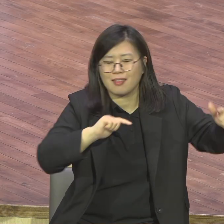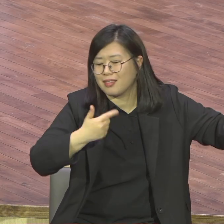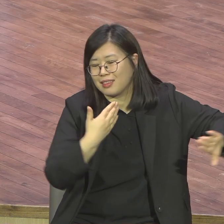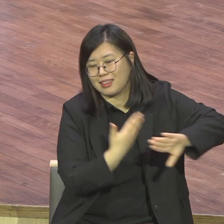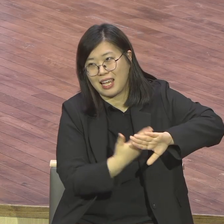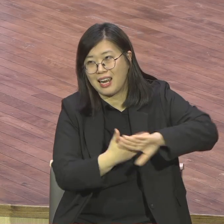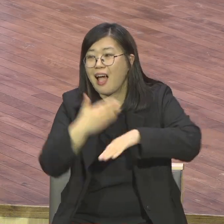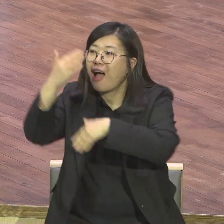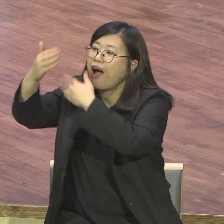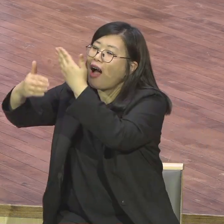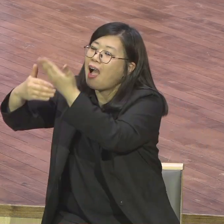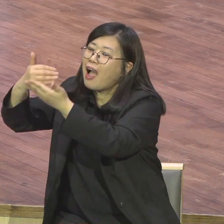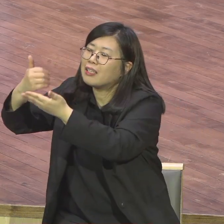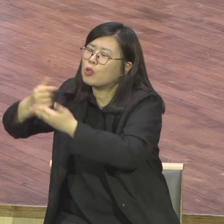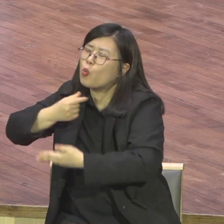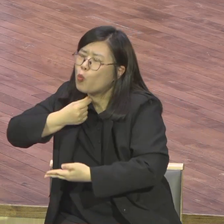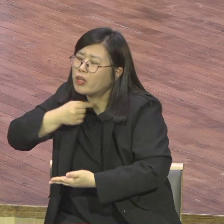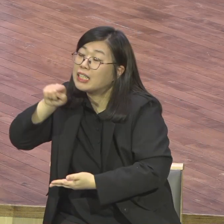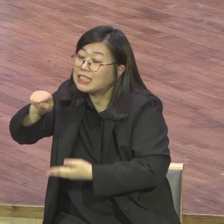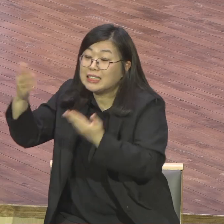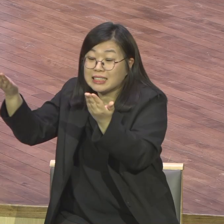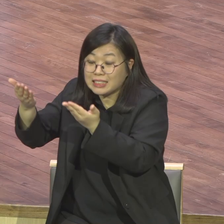성공이 뭐냐는 얘기입니다 하나님